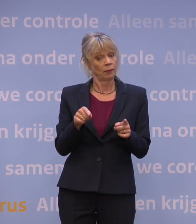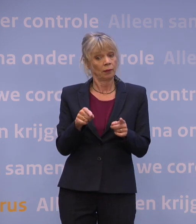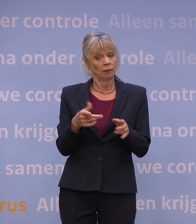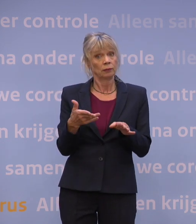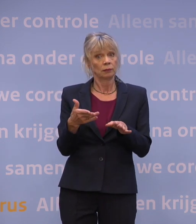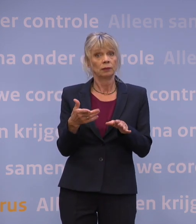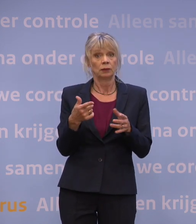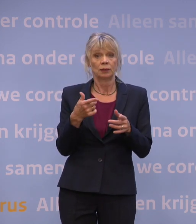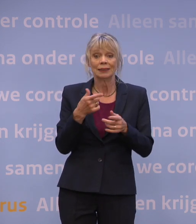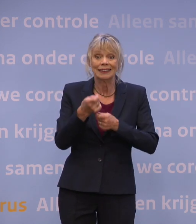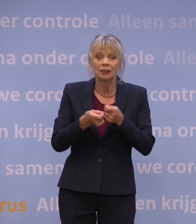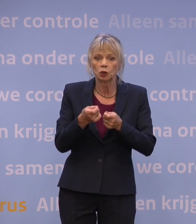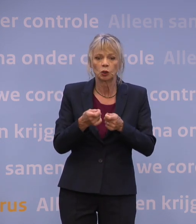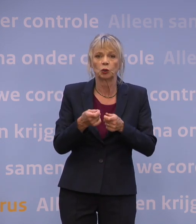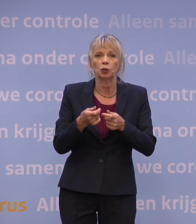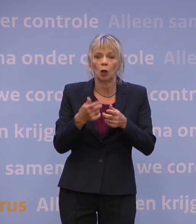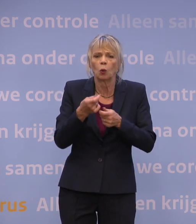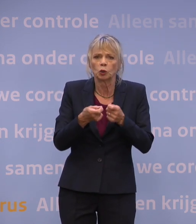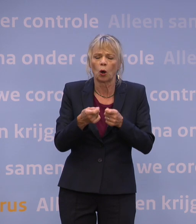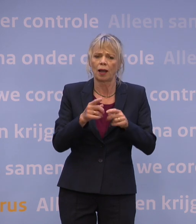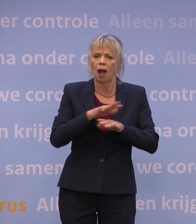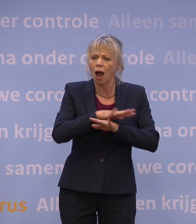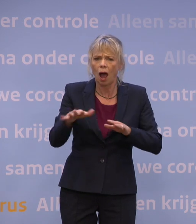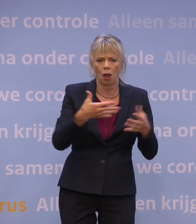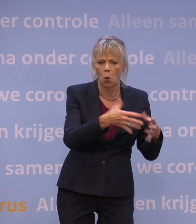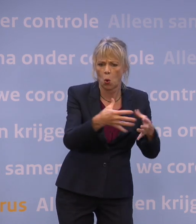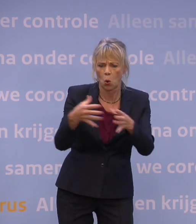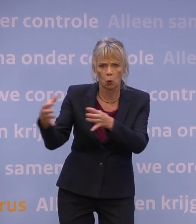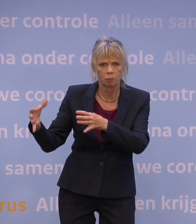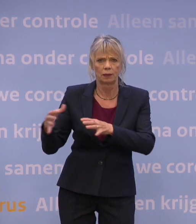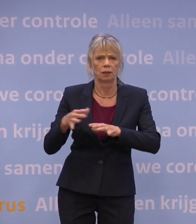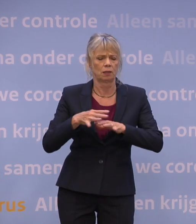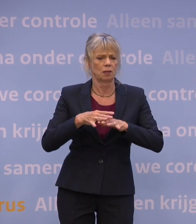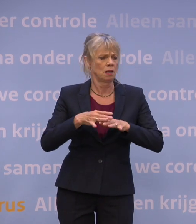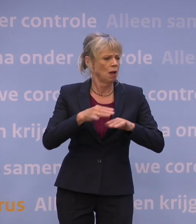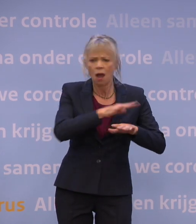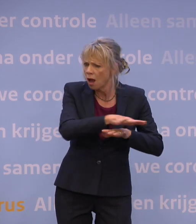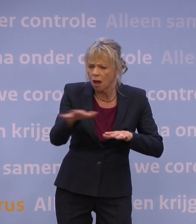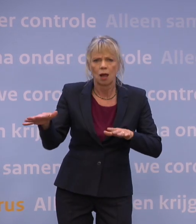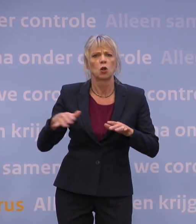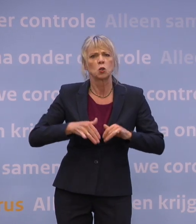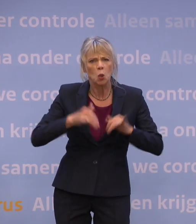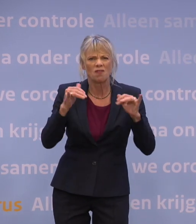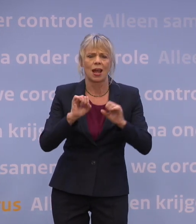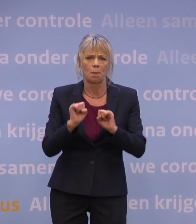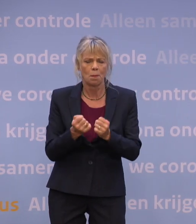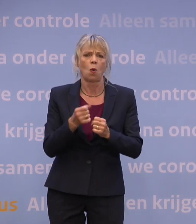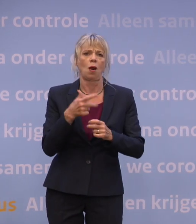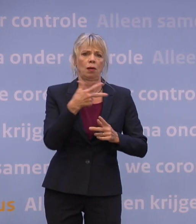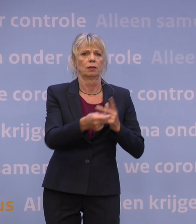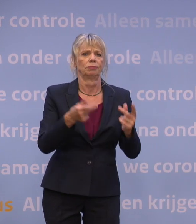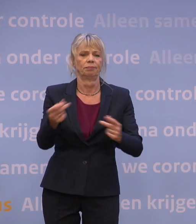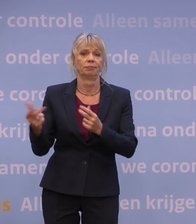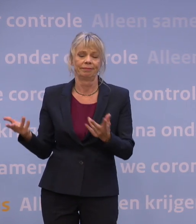homogene vaccinatiegraad. Dus onder alle groepen, onder alle wijken, een zo hoog mogelijke vaccinatiegraad. Dat is de reden dat we met alle GGD'en hebben